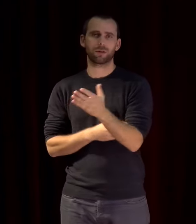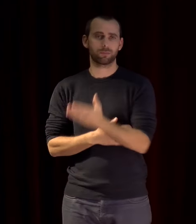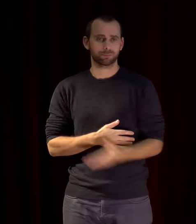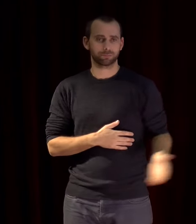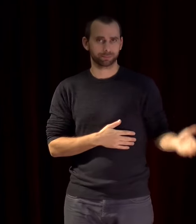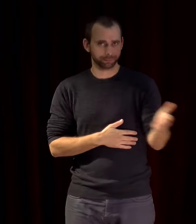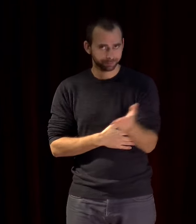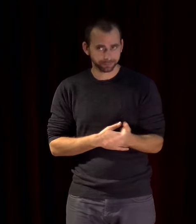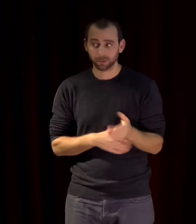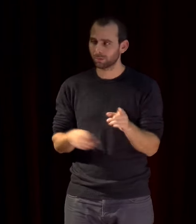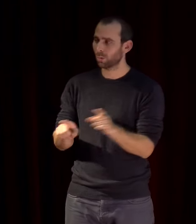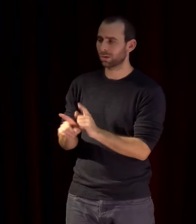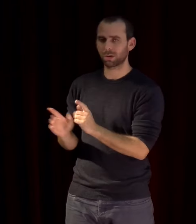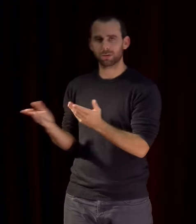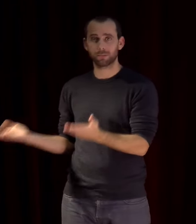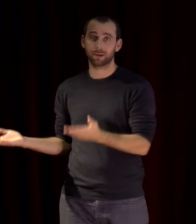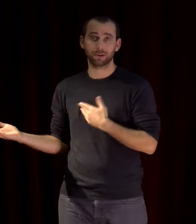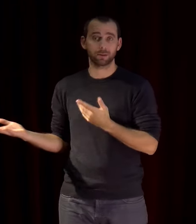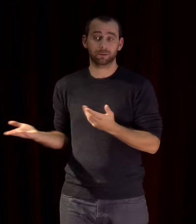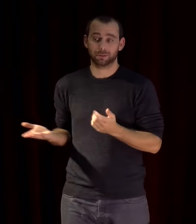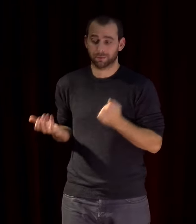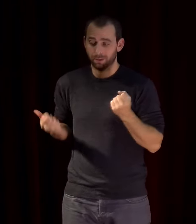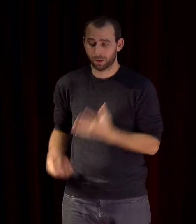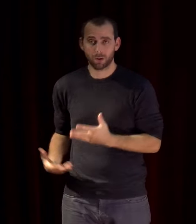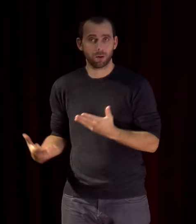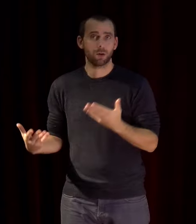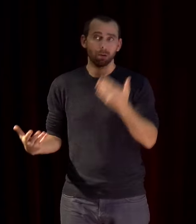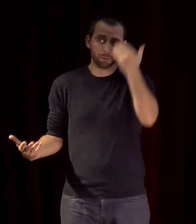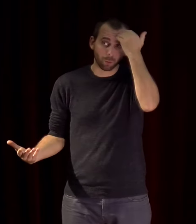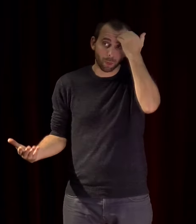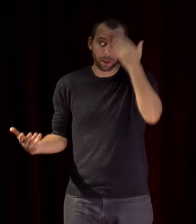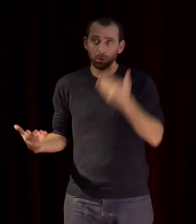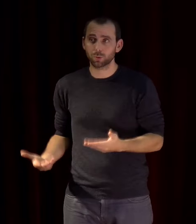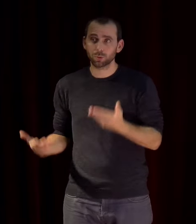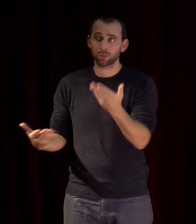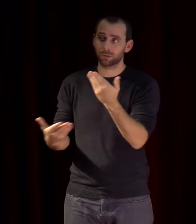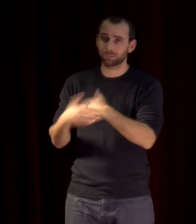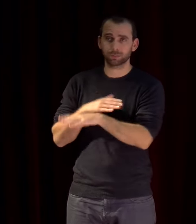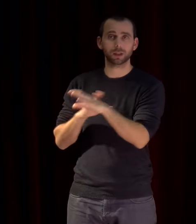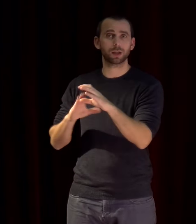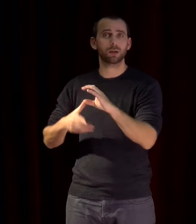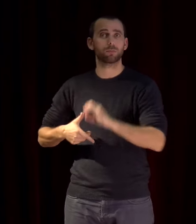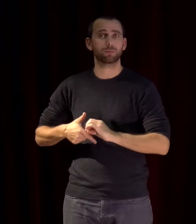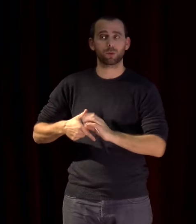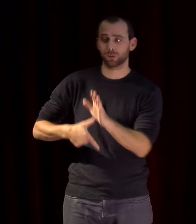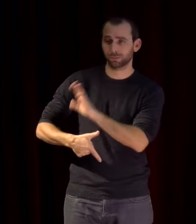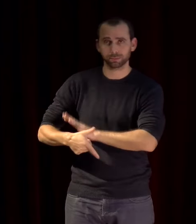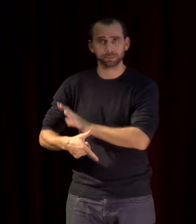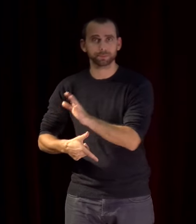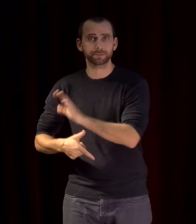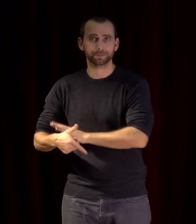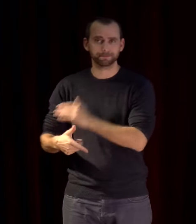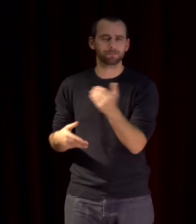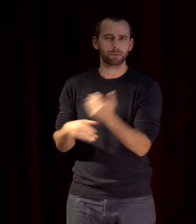de l'actualité que nous connaissons tous et toutes aujourd'hui au Proche-Orient je vais